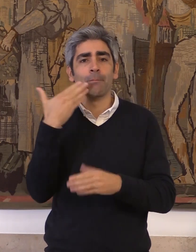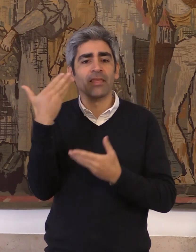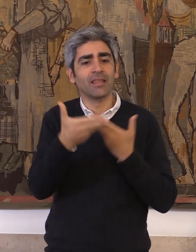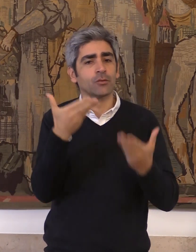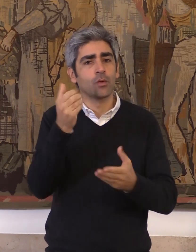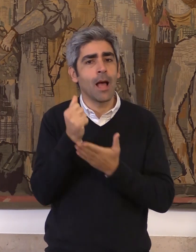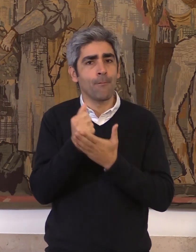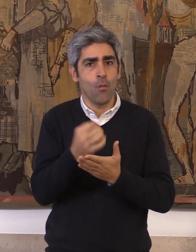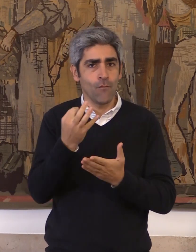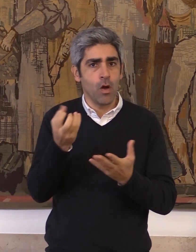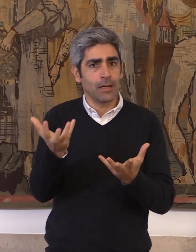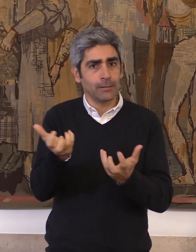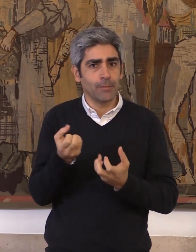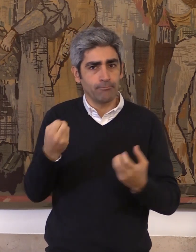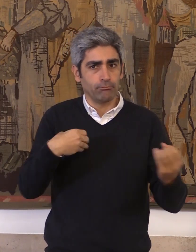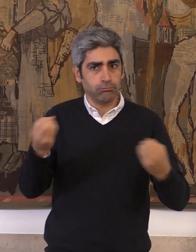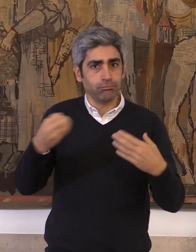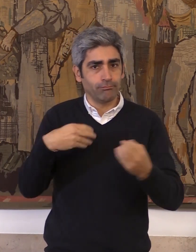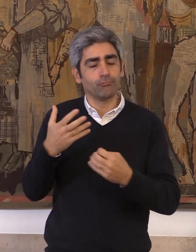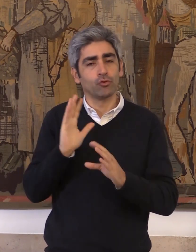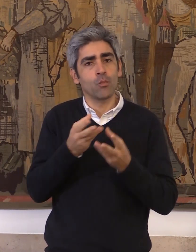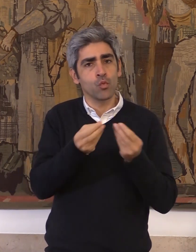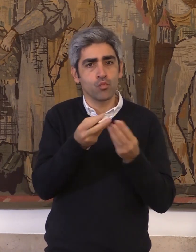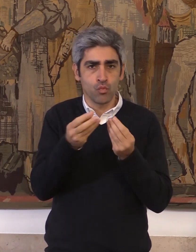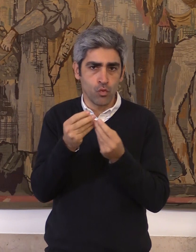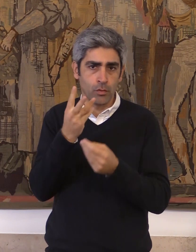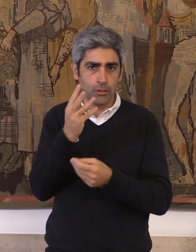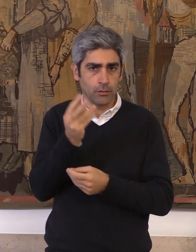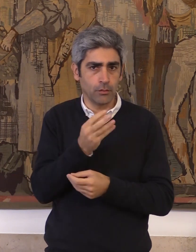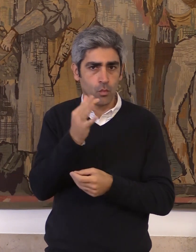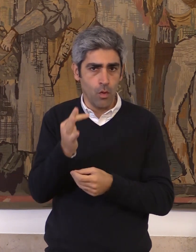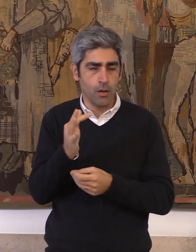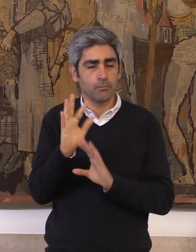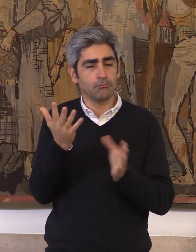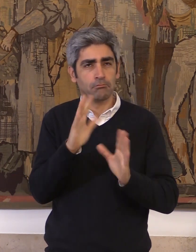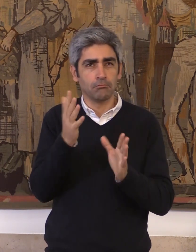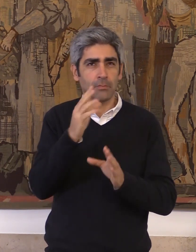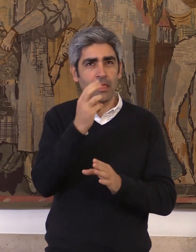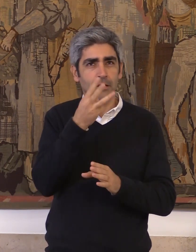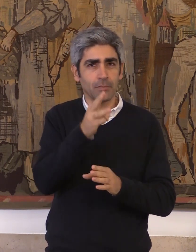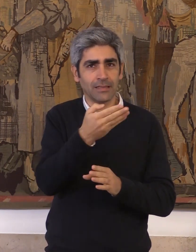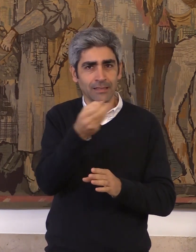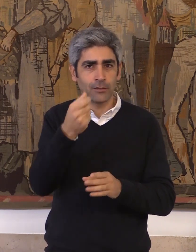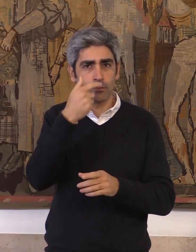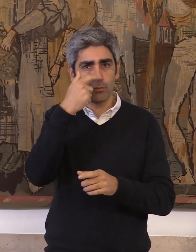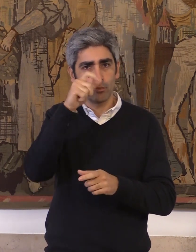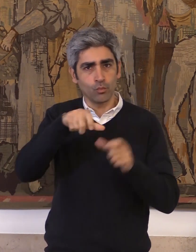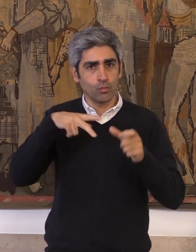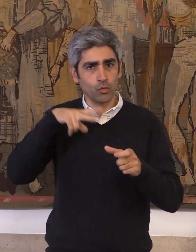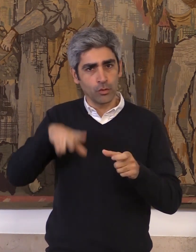apoio que nos tinham sido solicitados. Isto significa cerca de 3.700 portugueses